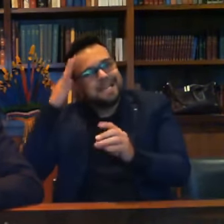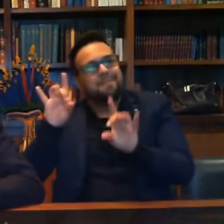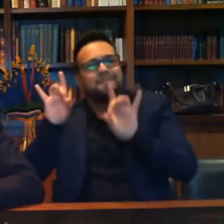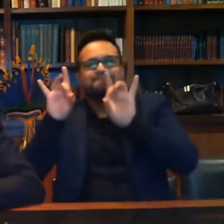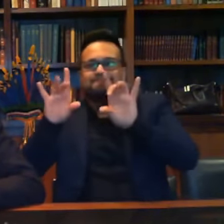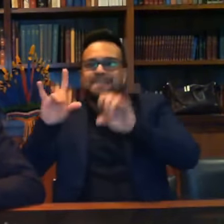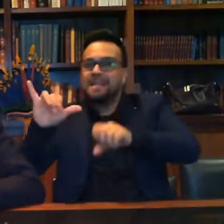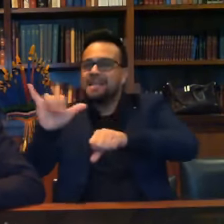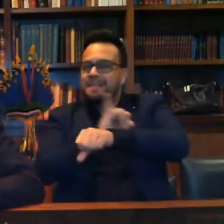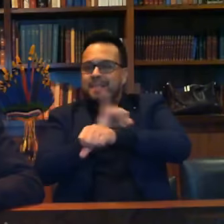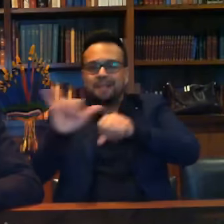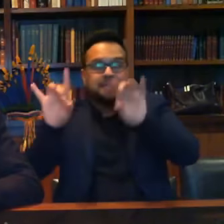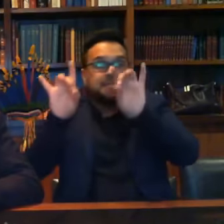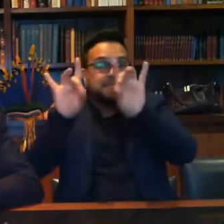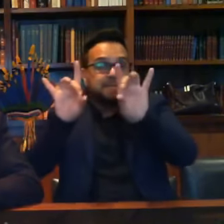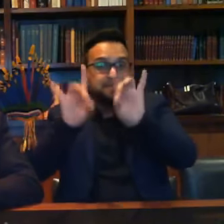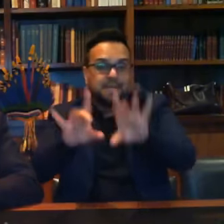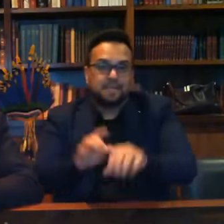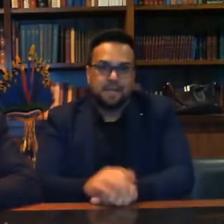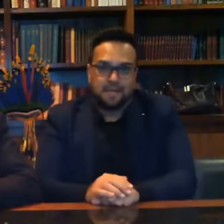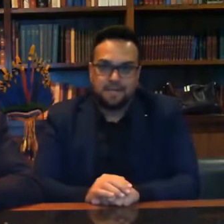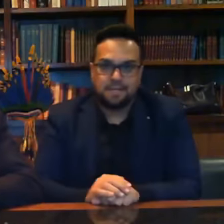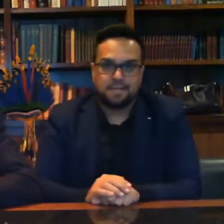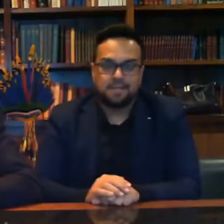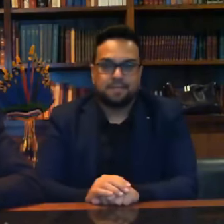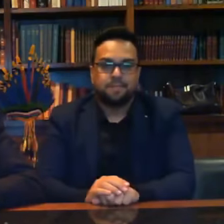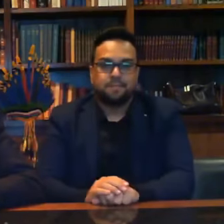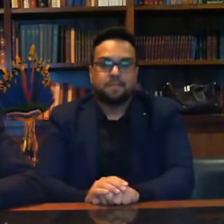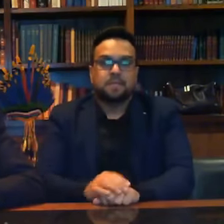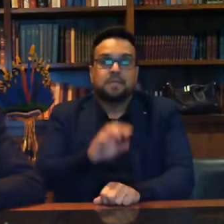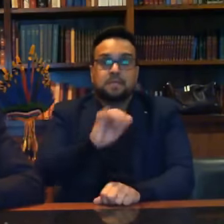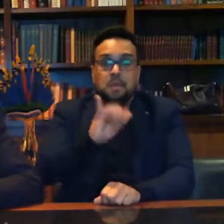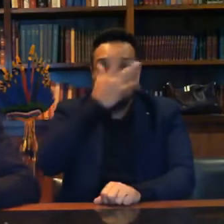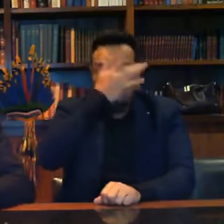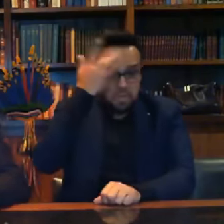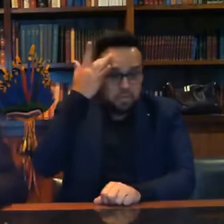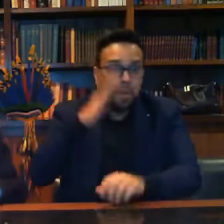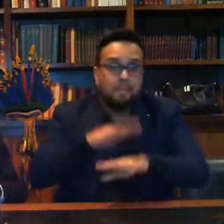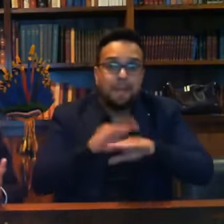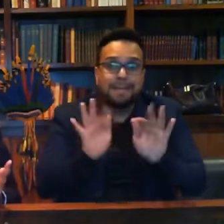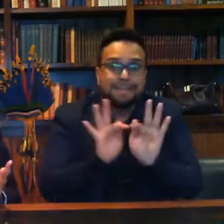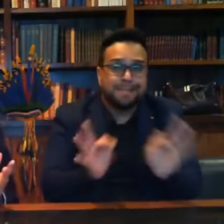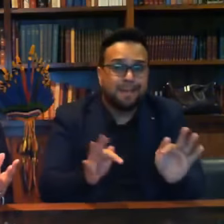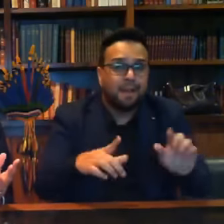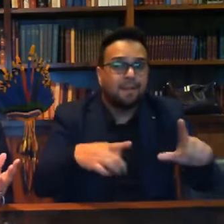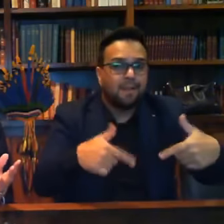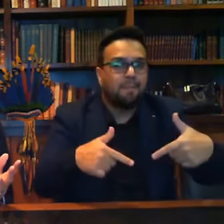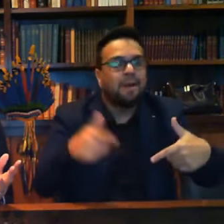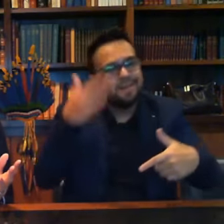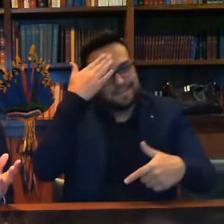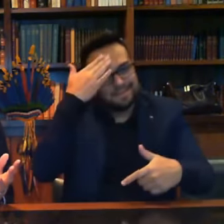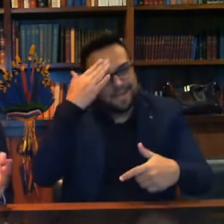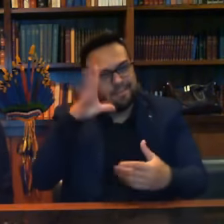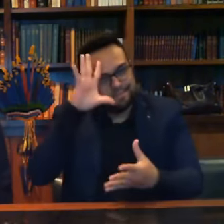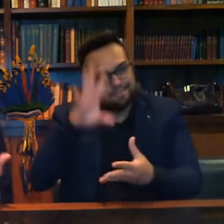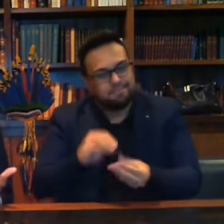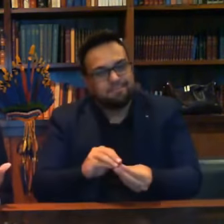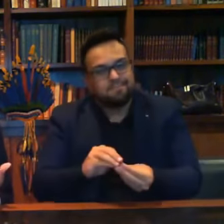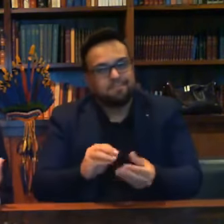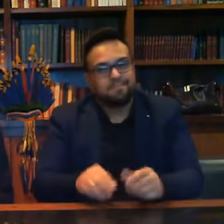É especialista. até colocar esse candidato um cargo mais baixo possível no Brasil. Então, essas histórias,